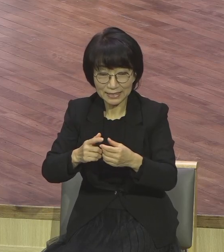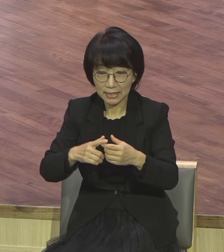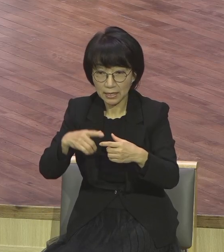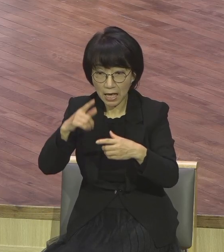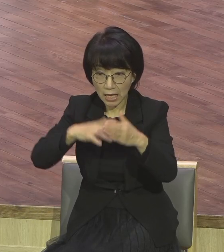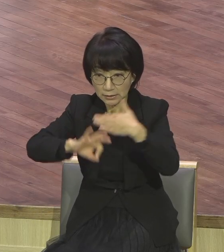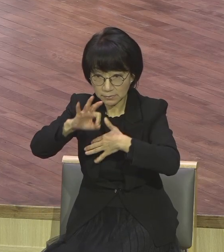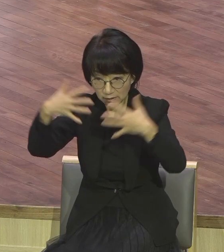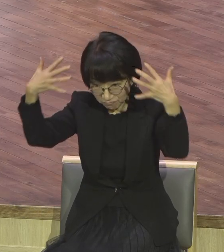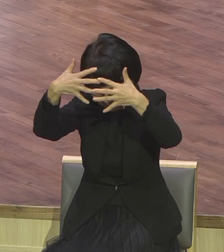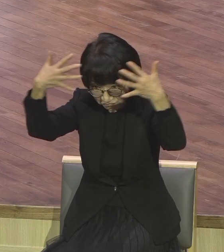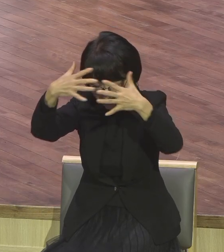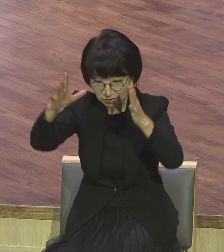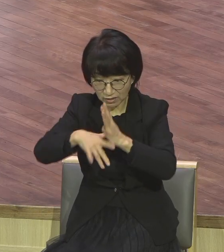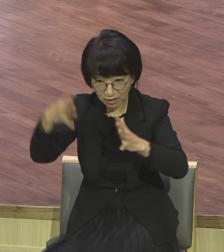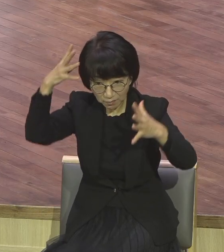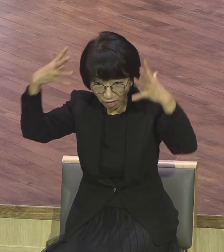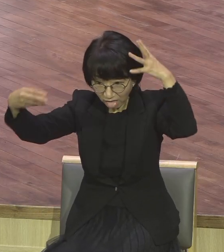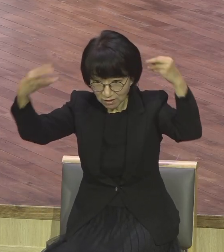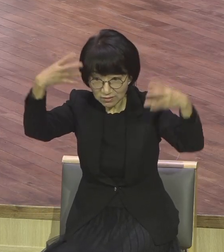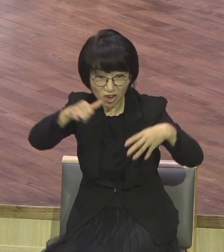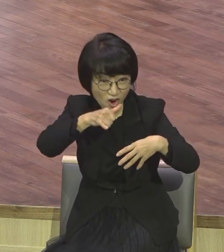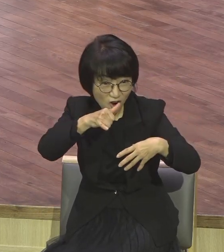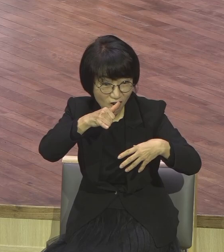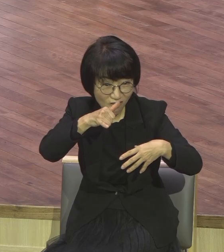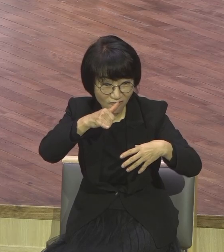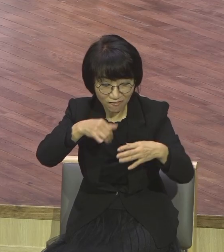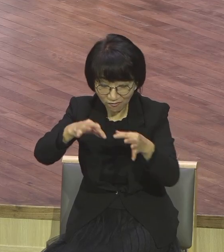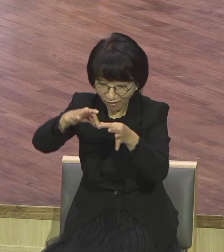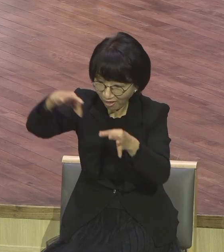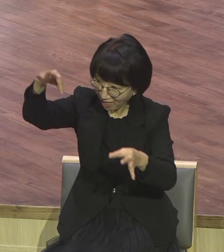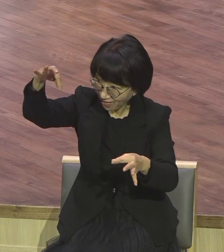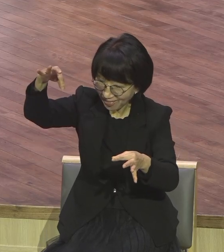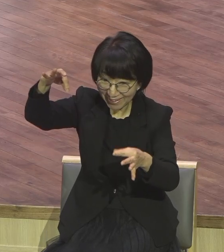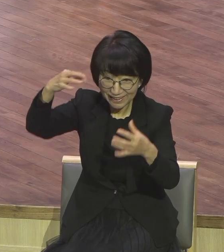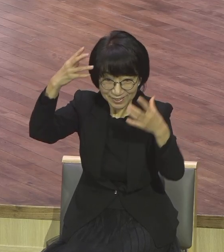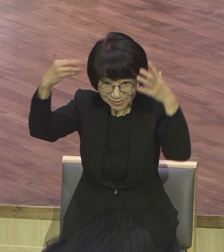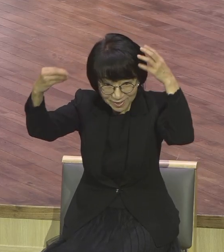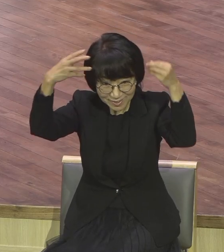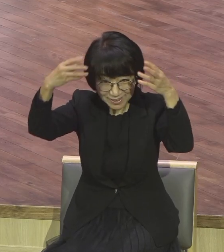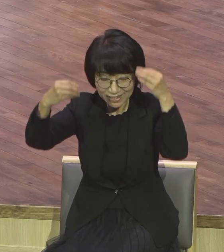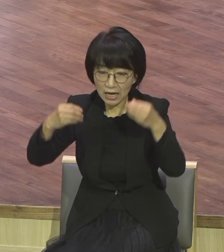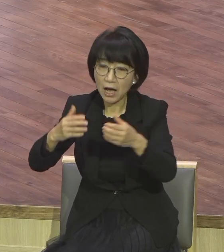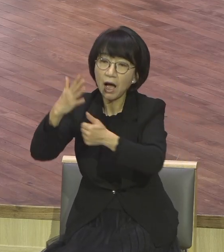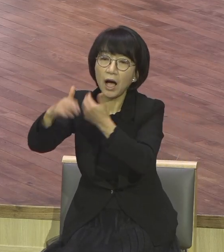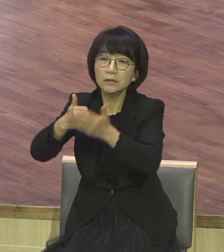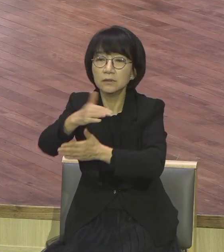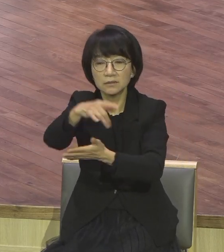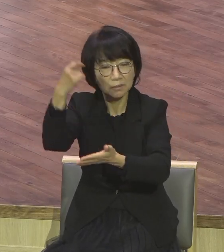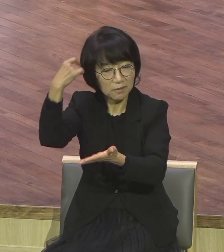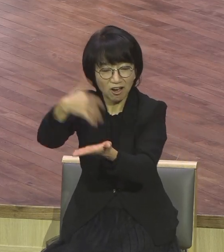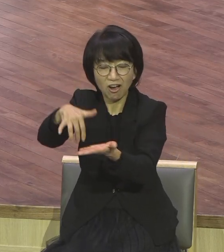그런데 그 머리털이 한 가닥의 땅에 떨어지는 것까지 다 아실 수 있을 정도로